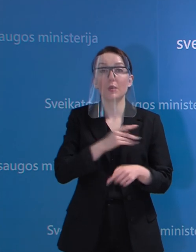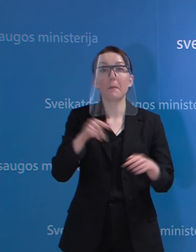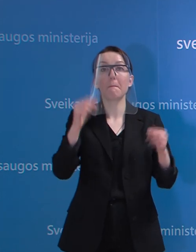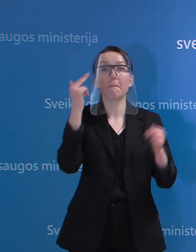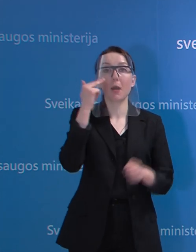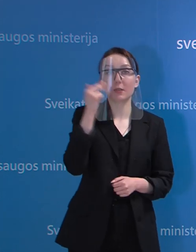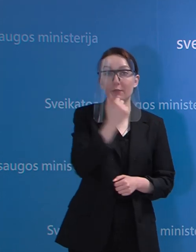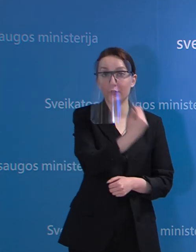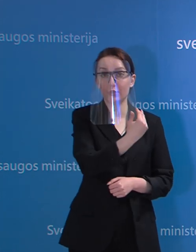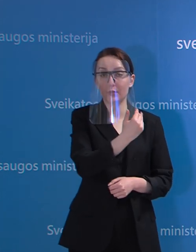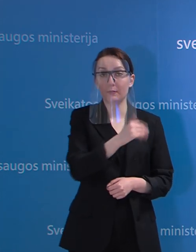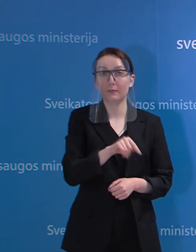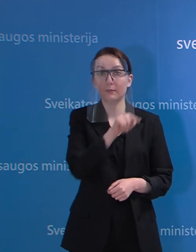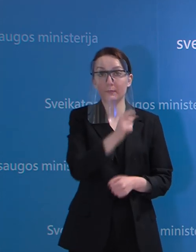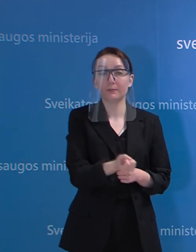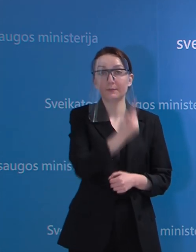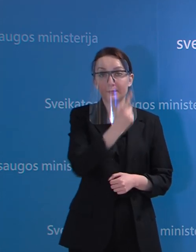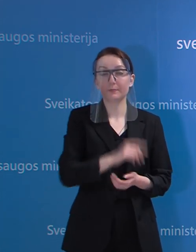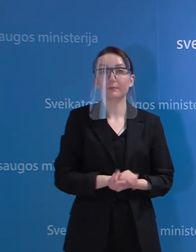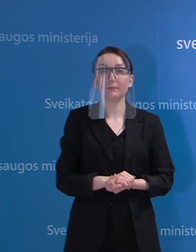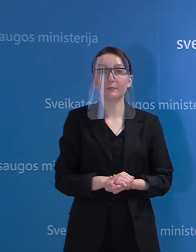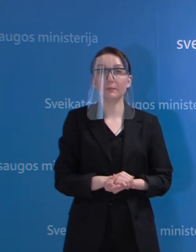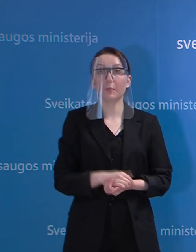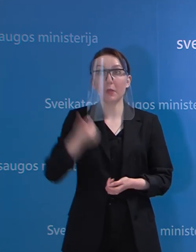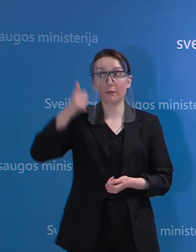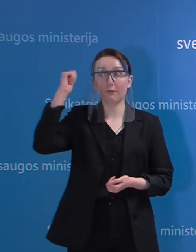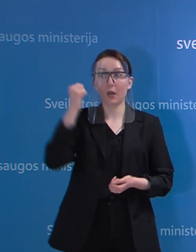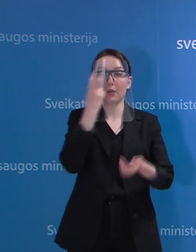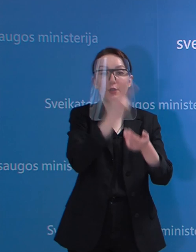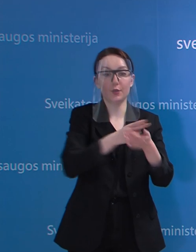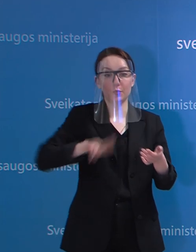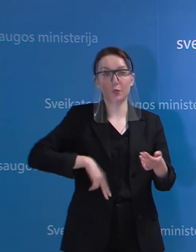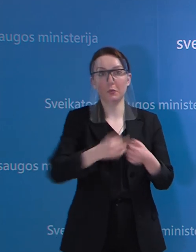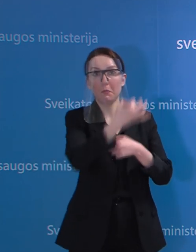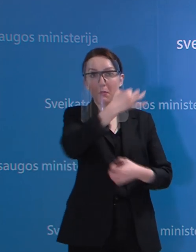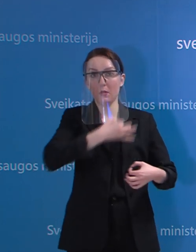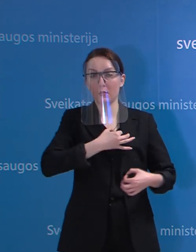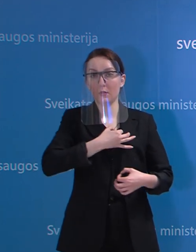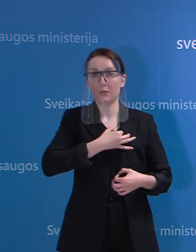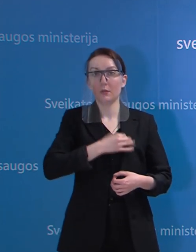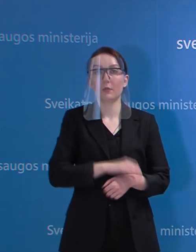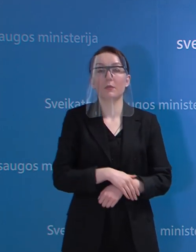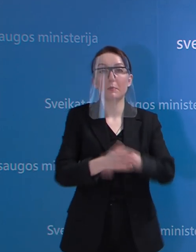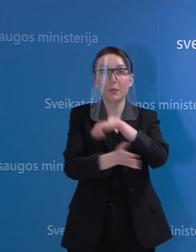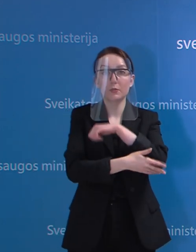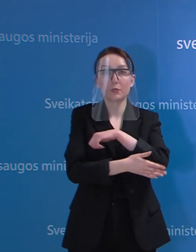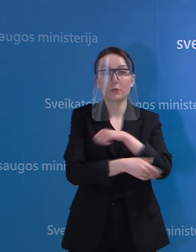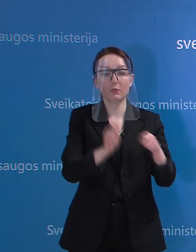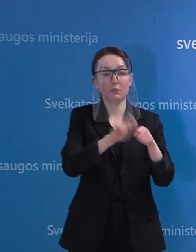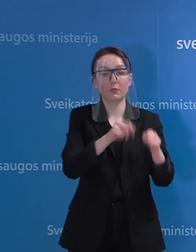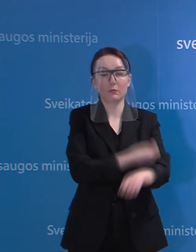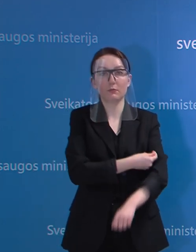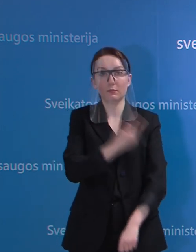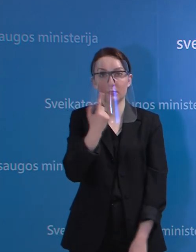nevežyje. Atsiprašau labai. Tačiau vakar ligoninės direktorius sakė, kad paskutinis pacientui atliktas